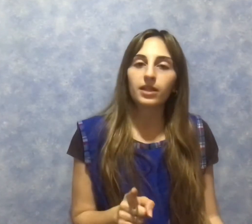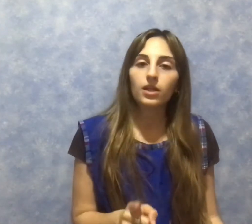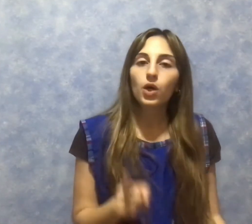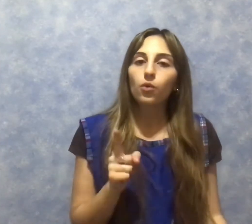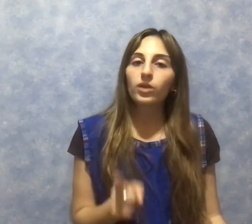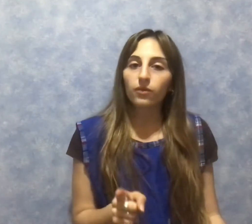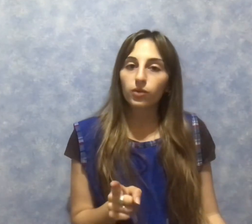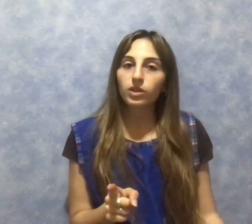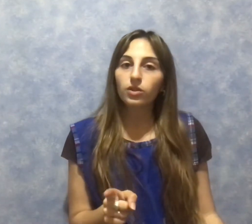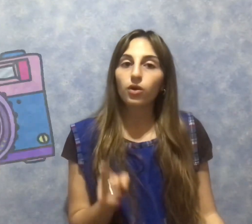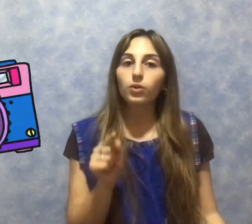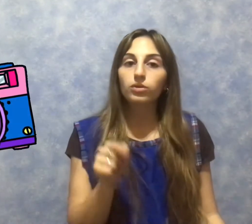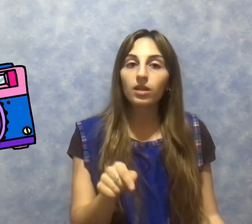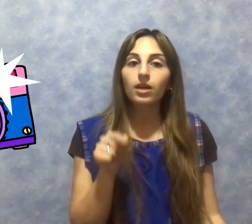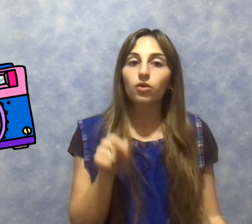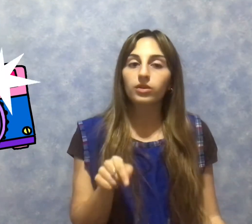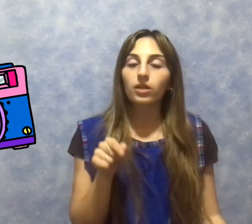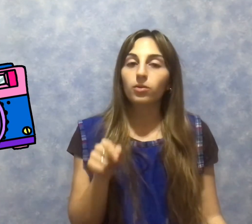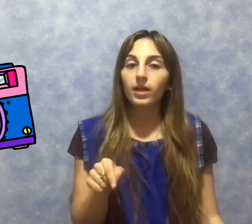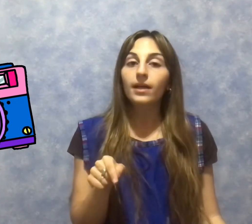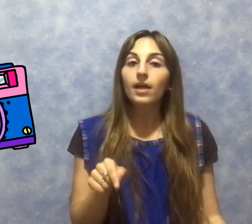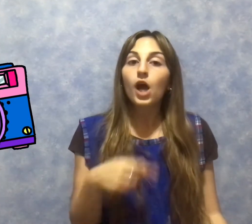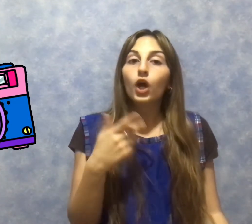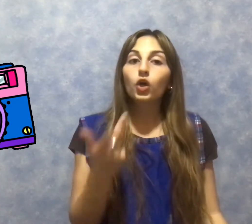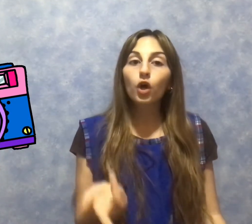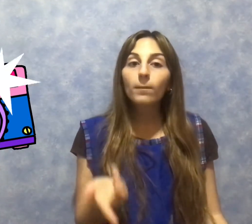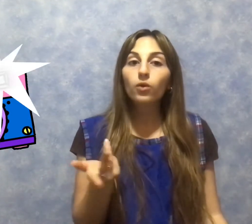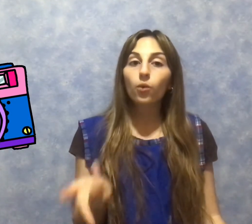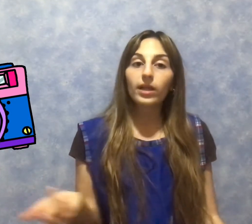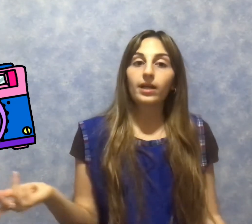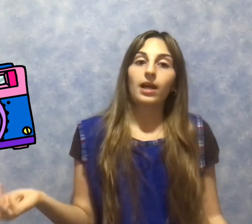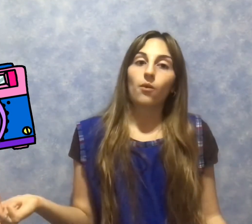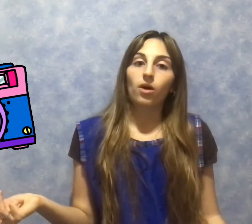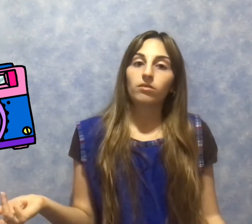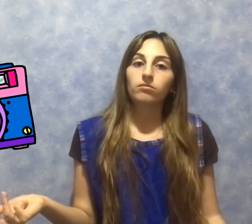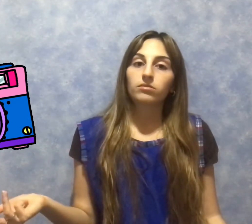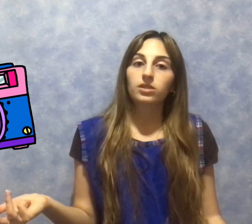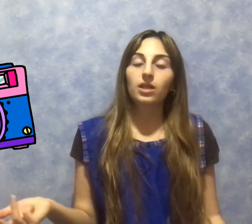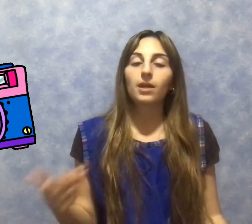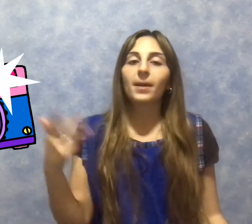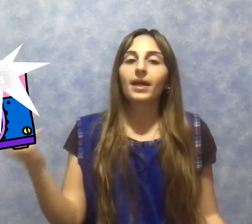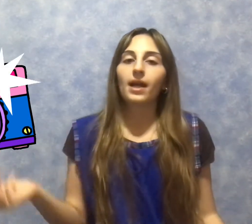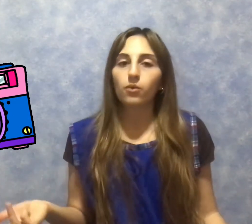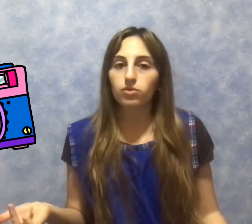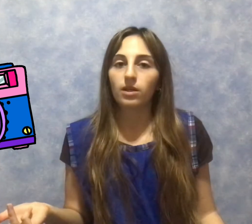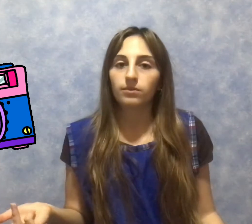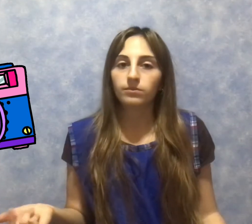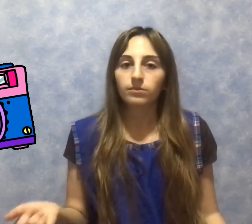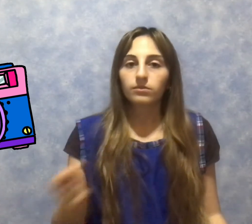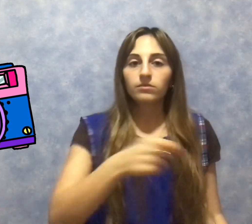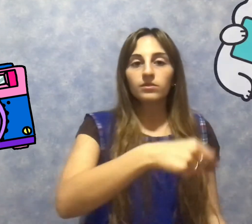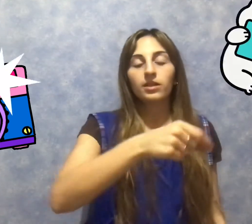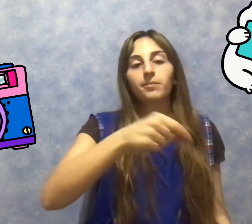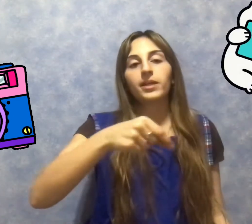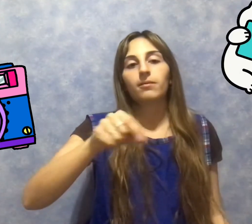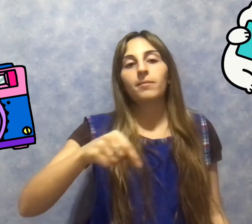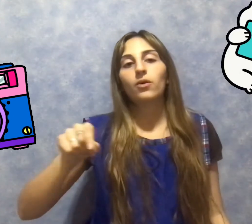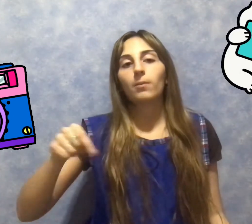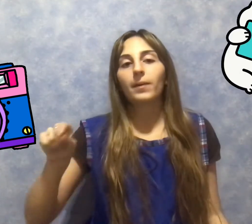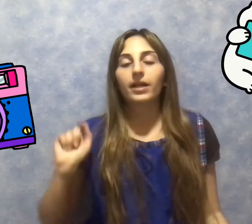una fotito de ustedes contándome cómo cuidan el agua, ¿sí? Y para qué la usan. Le piden a mamá o papá que lo